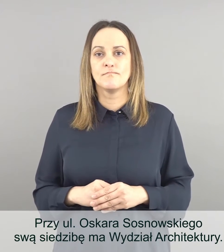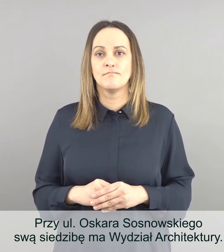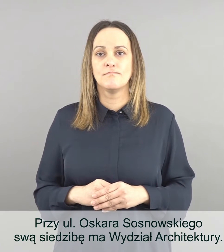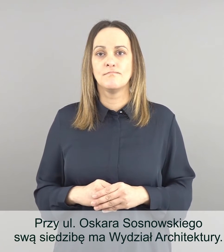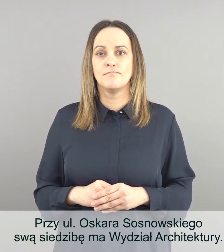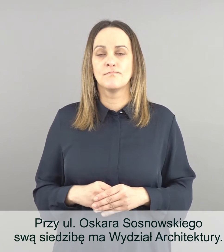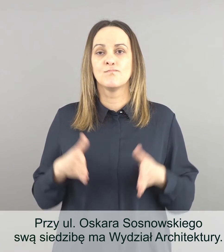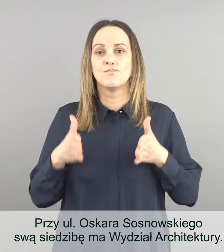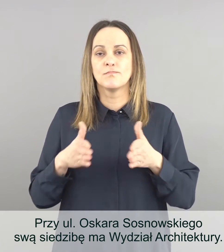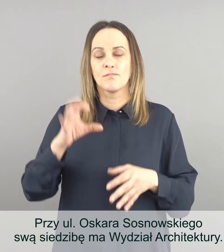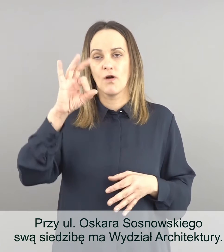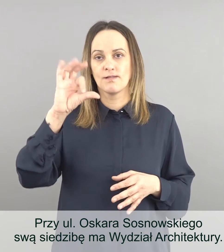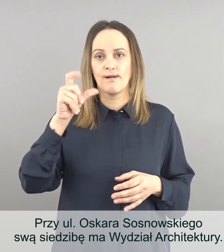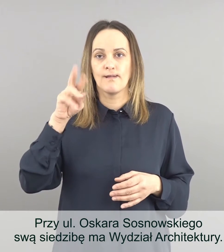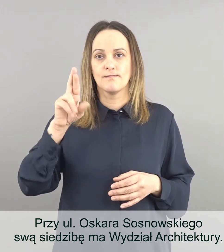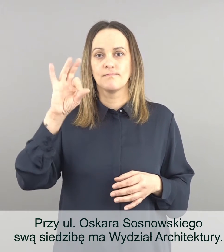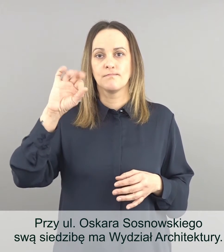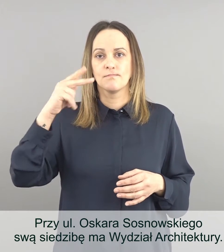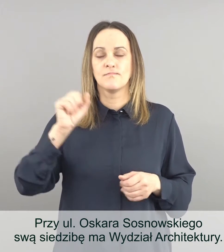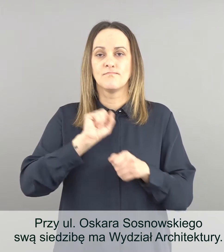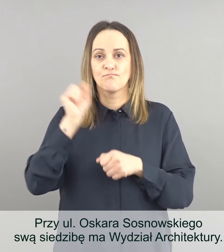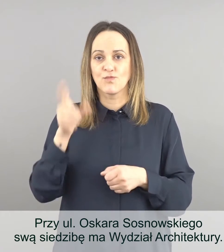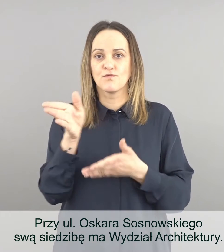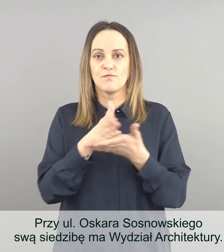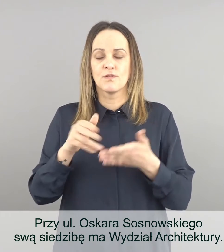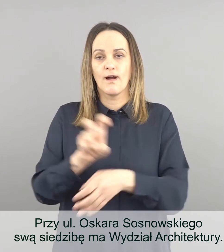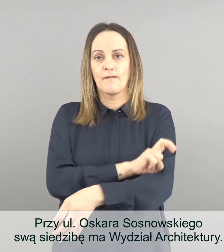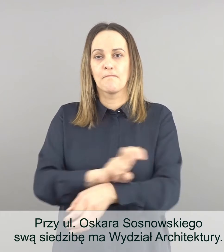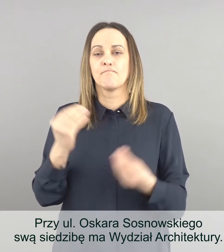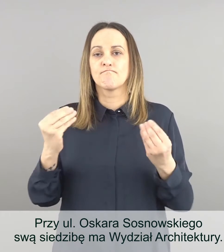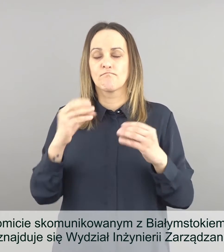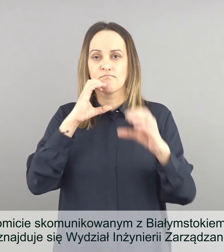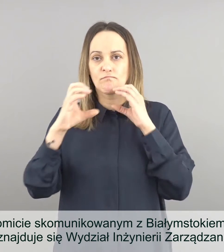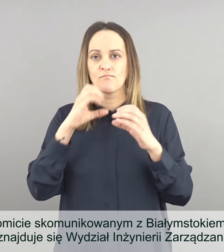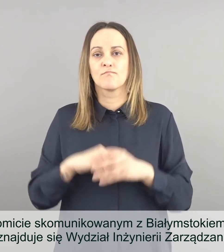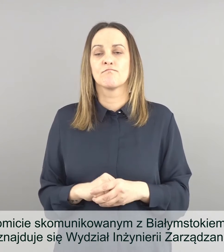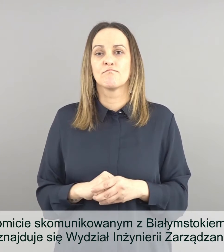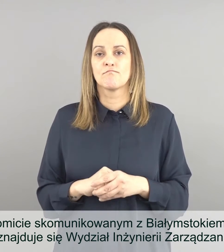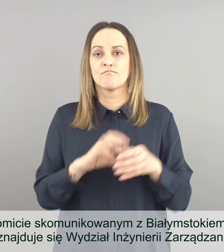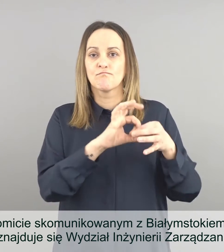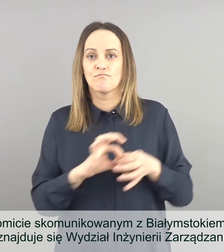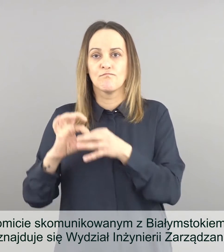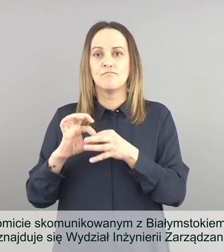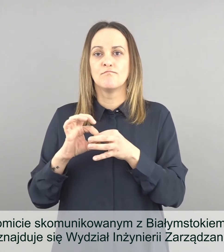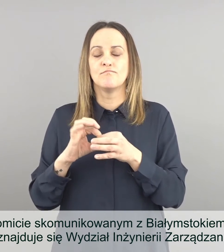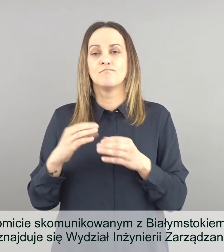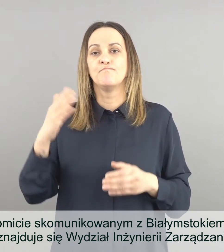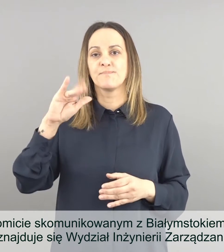Przy ulicy Oskara Sosnowskiego swą siedzibę ma Wydział Architektury. W znakomicie skomunikowanym z